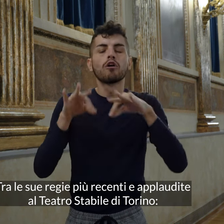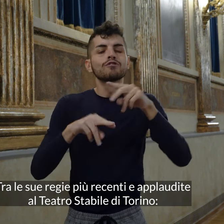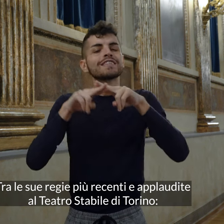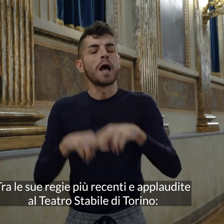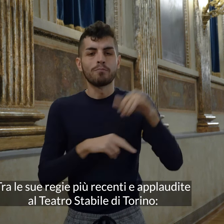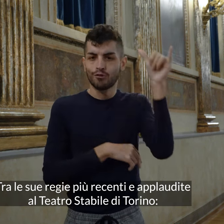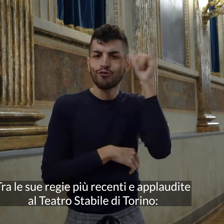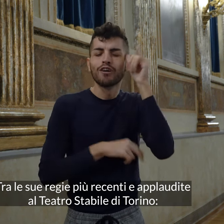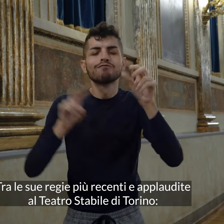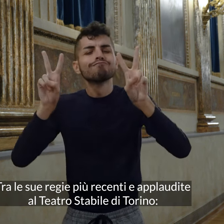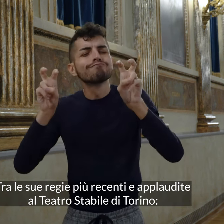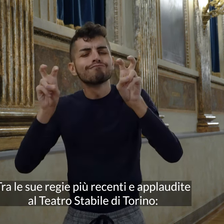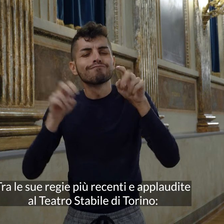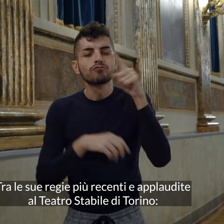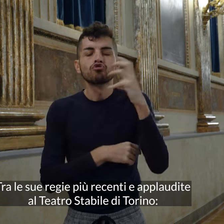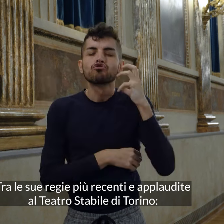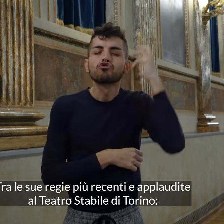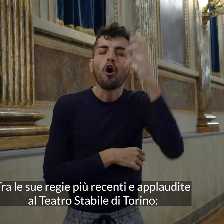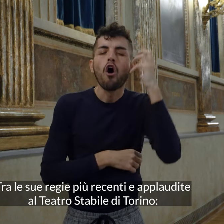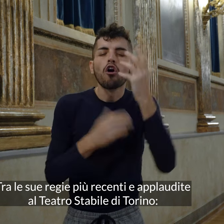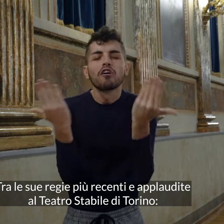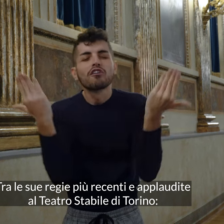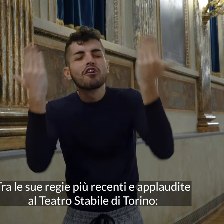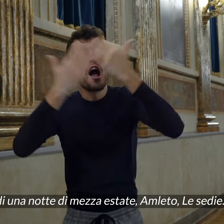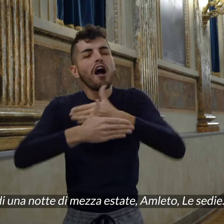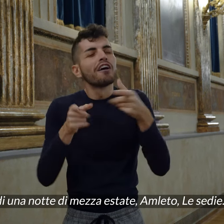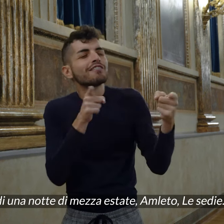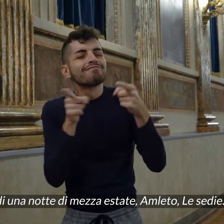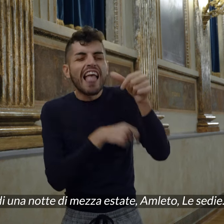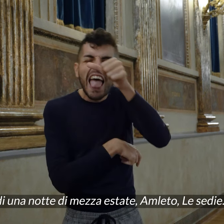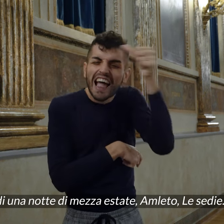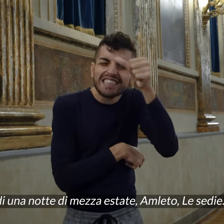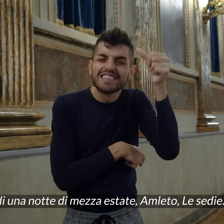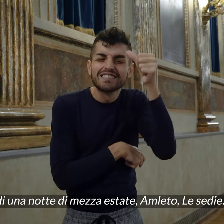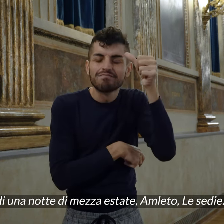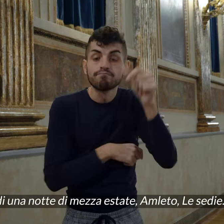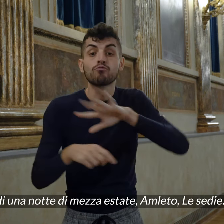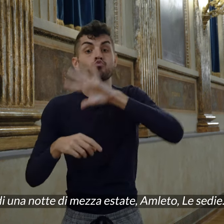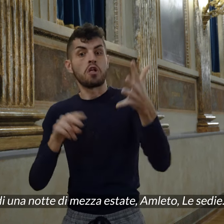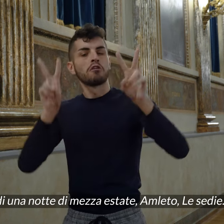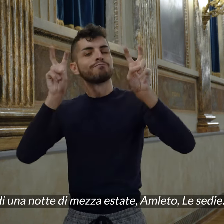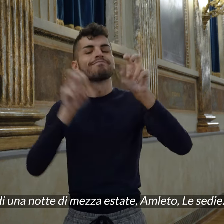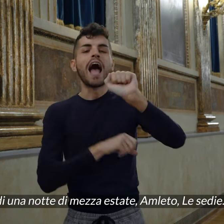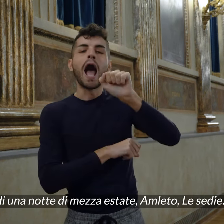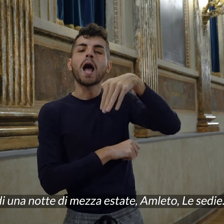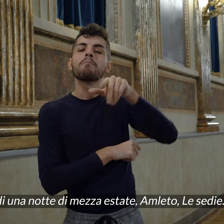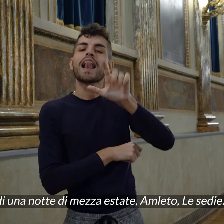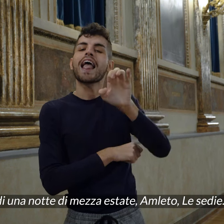applaudite al Teatro Stabile di Torino Sogno di una notte di mezz'estate Amleto